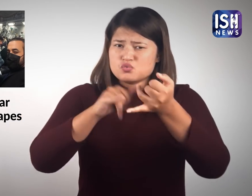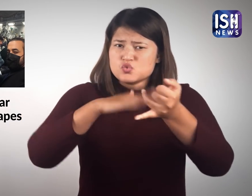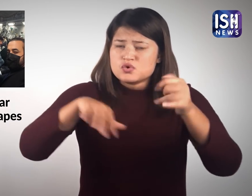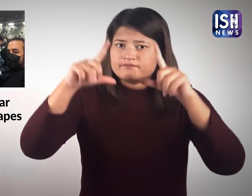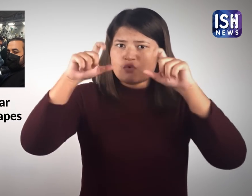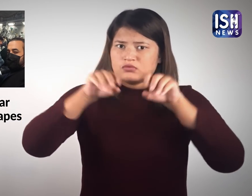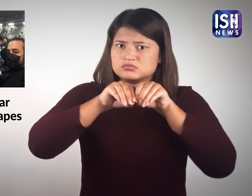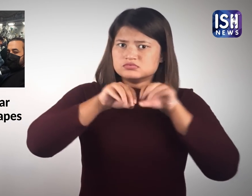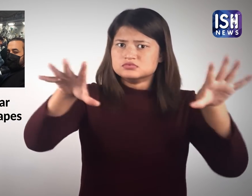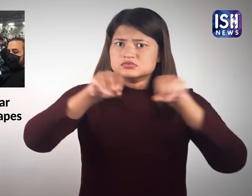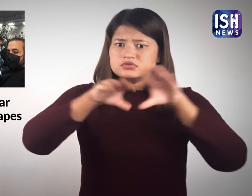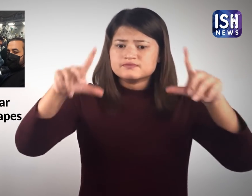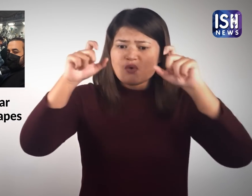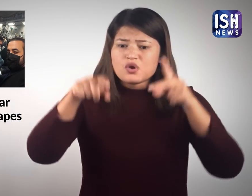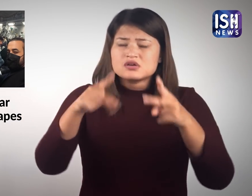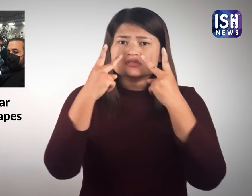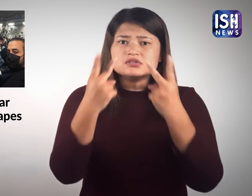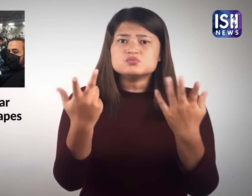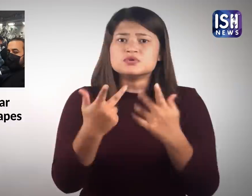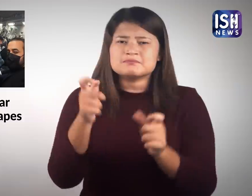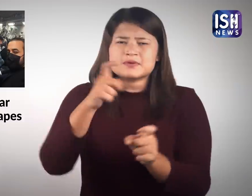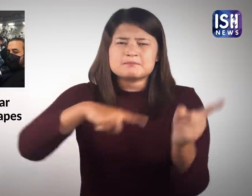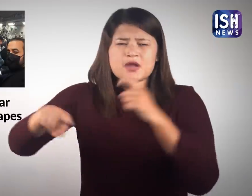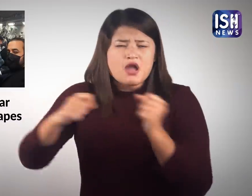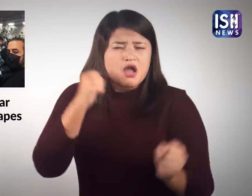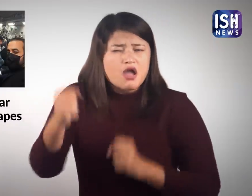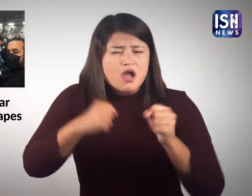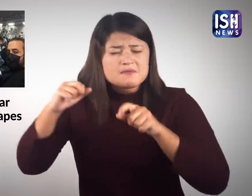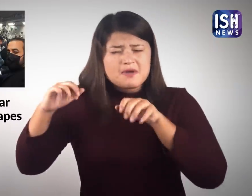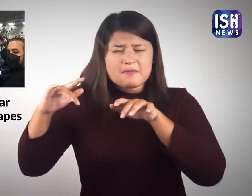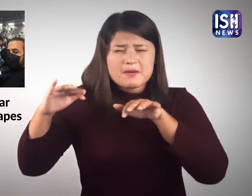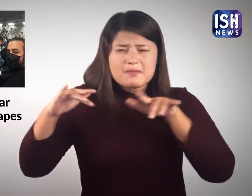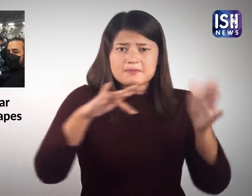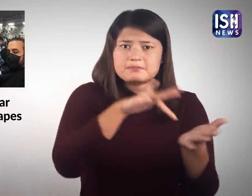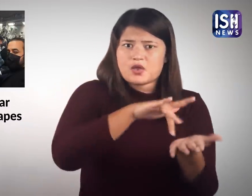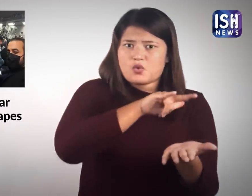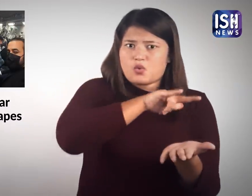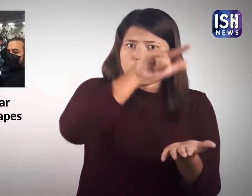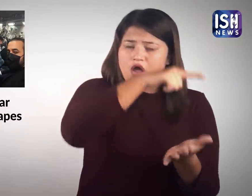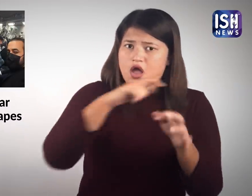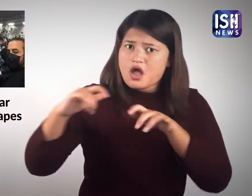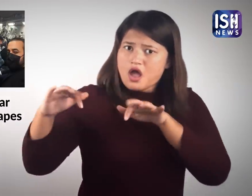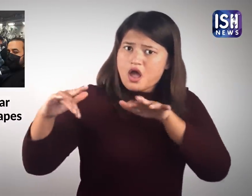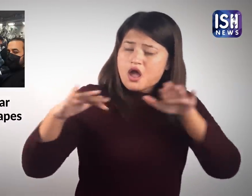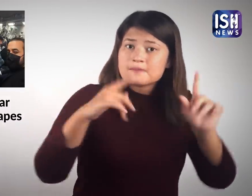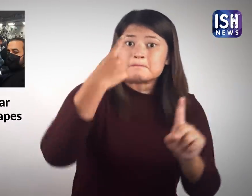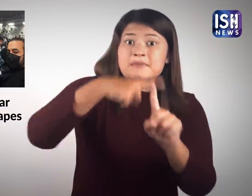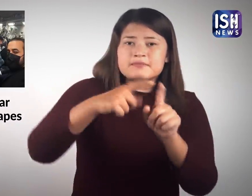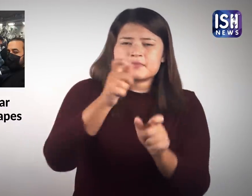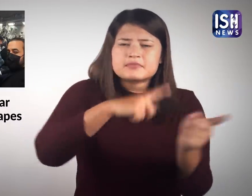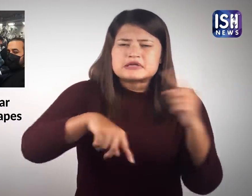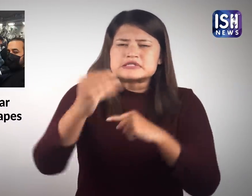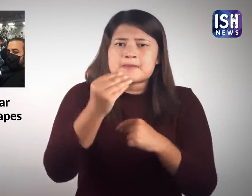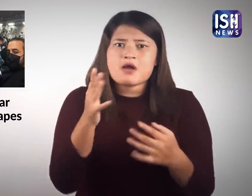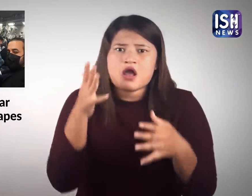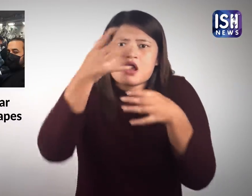तस्वीरे सोशल मीडिया पर वाइरल हो गई लोगों को हवाई अटे की और भागते हुए देखा गया और उड़ान के पंकों पर लटकते हुए देखा गया